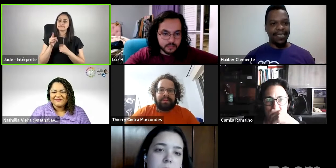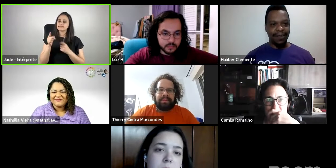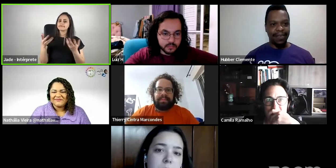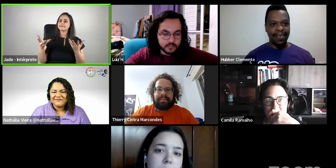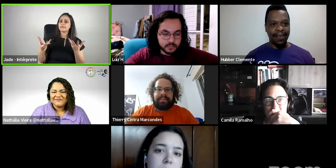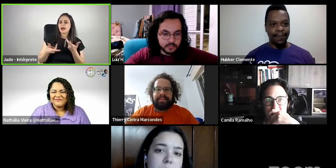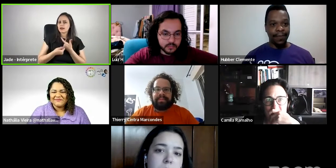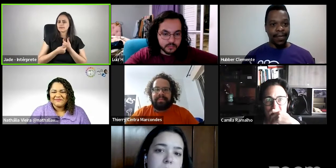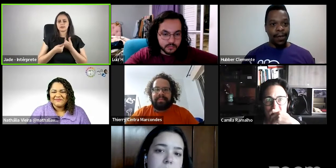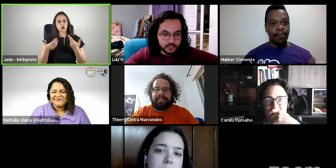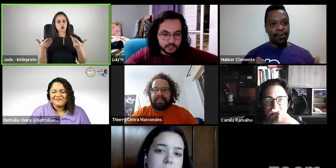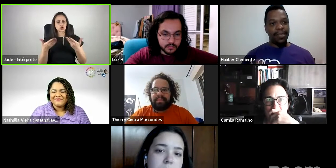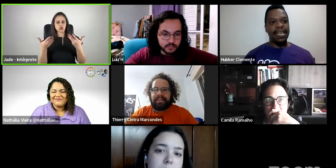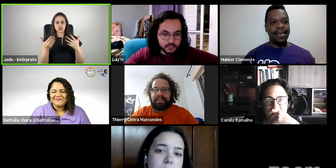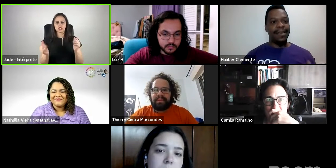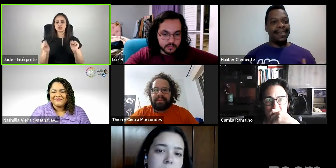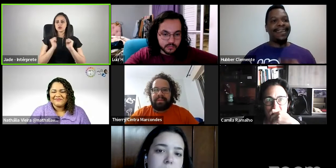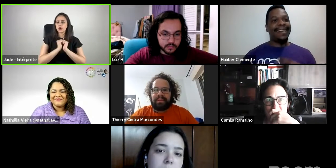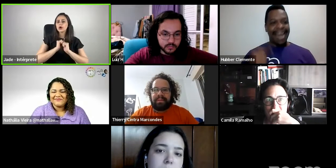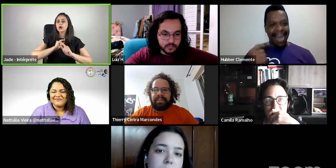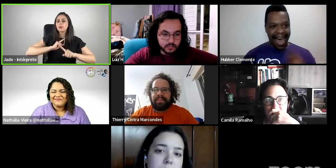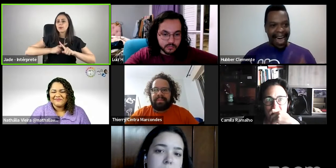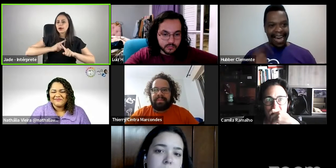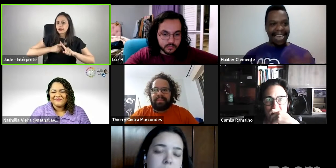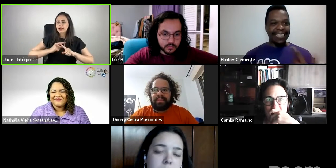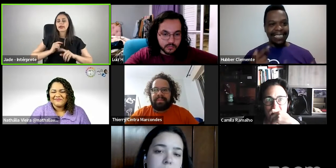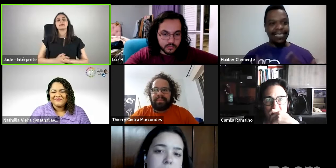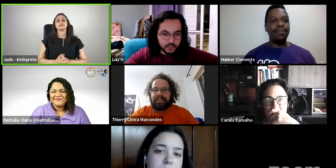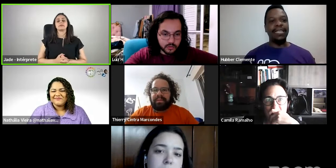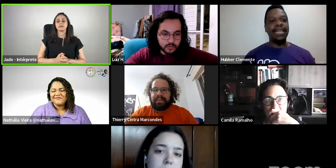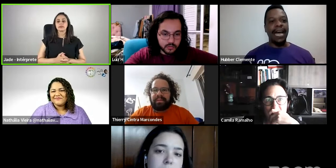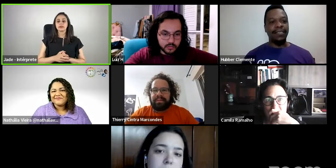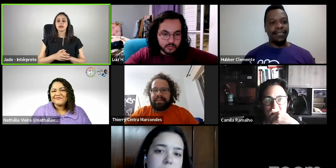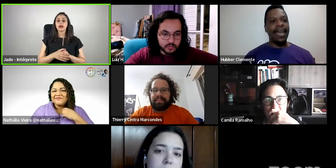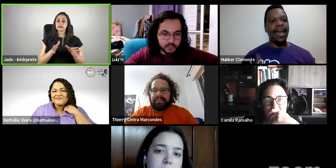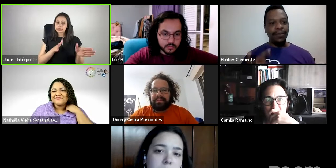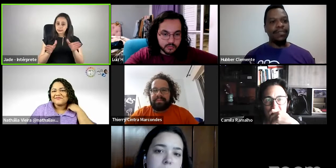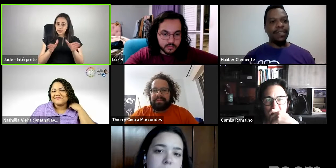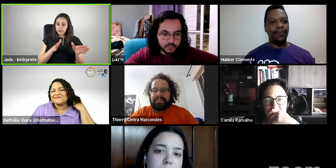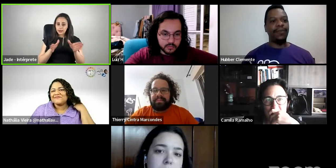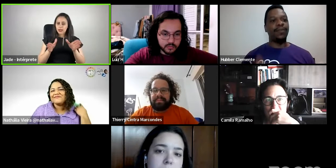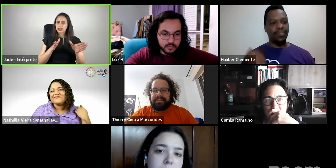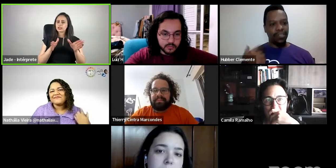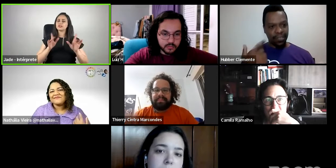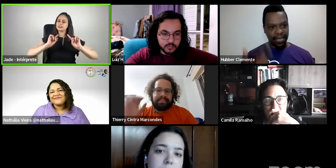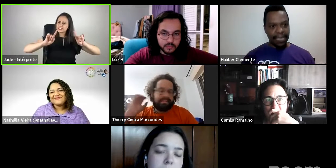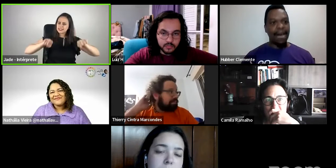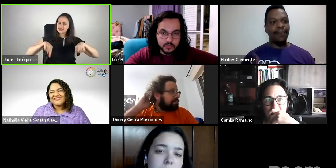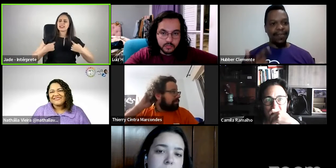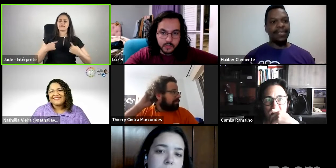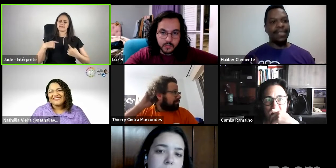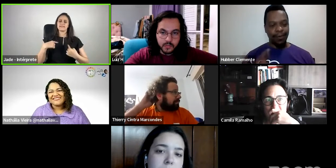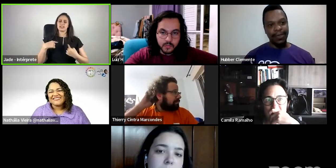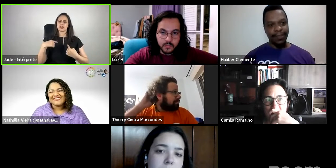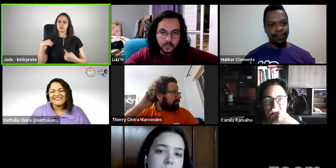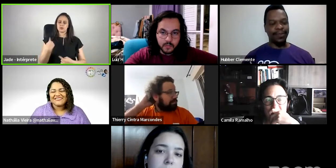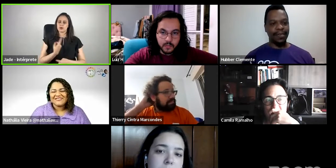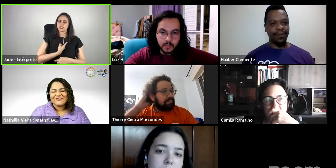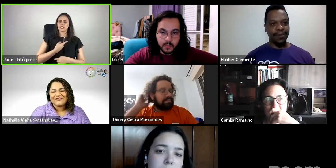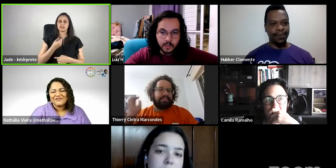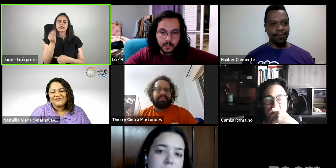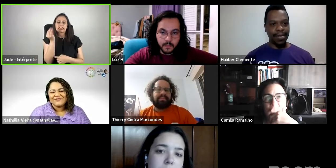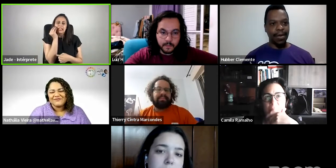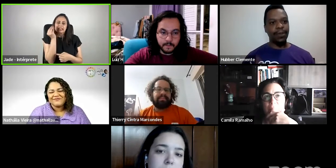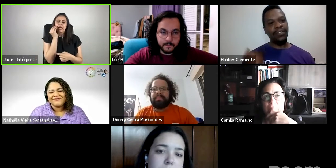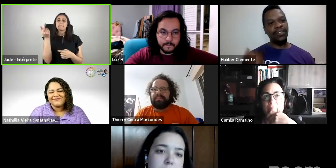a gente tá fazendo aqui, por quê? A acessibilidade é o desafio da gente tentar fazer a coisa